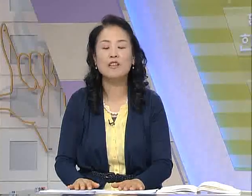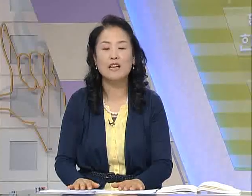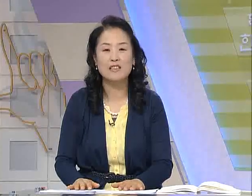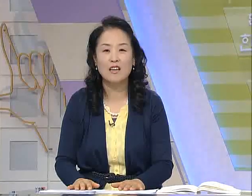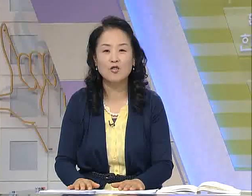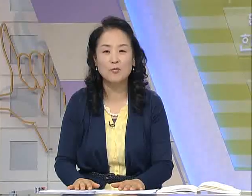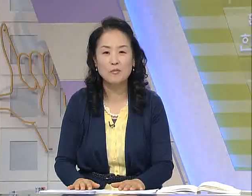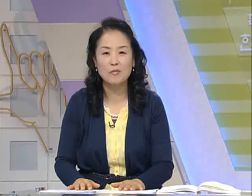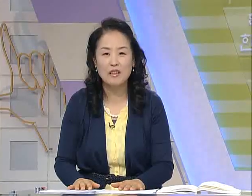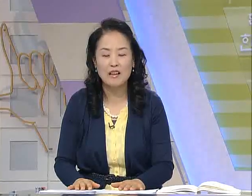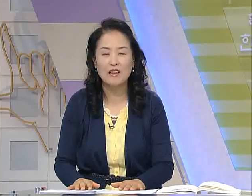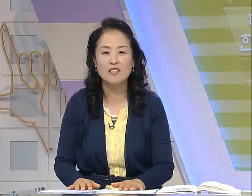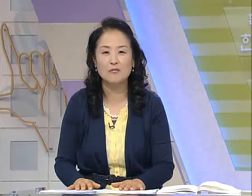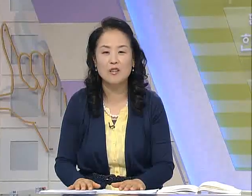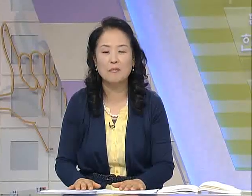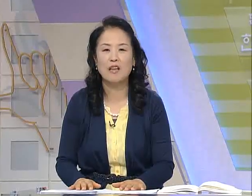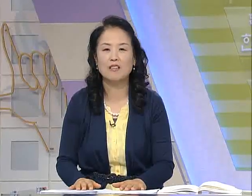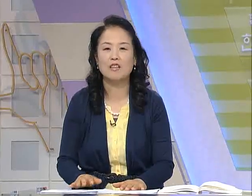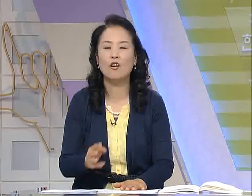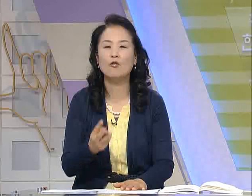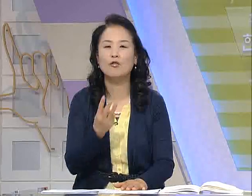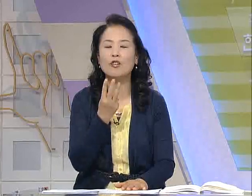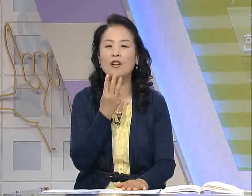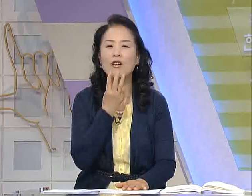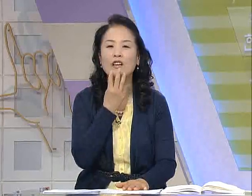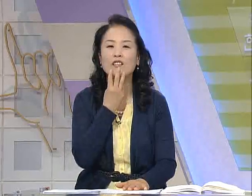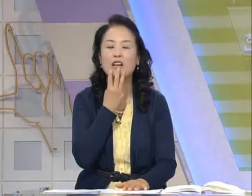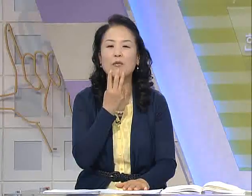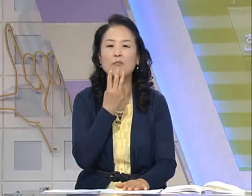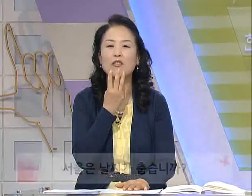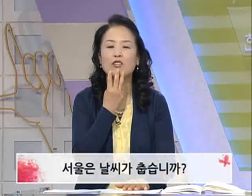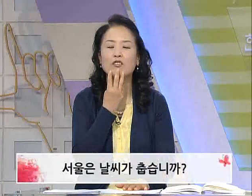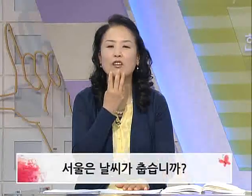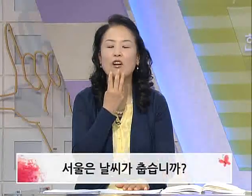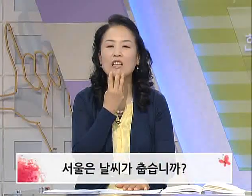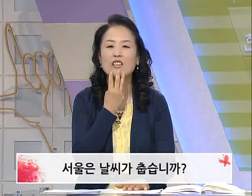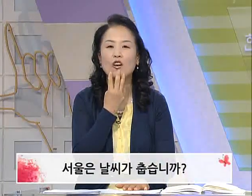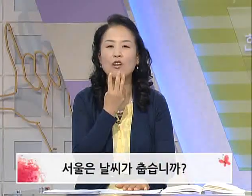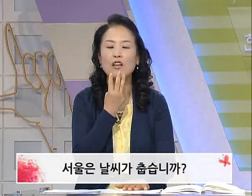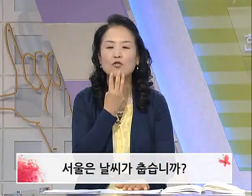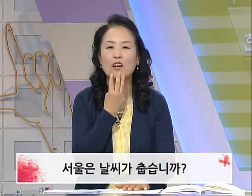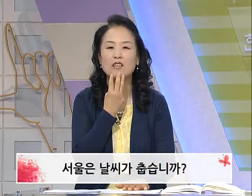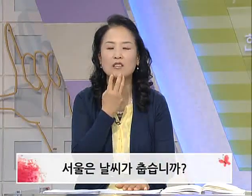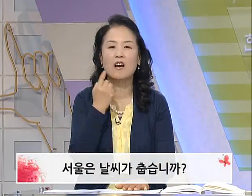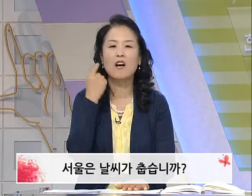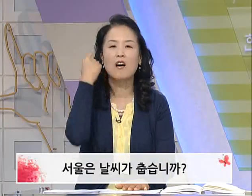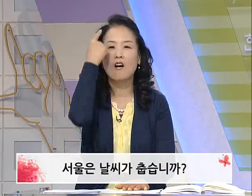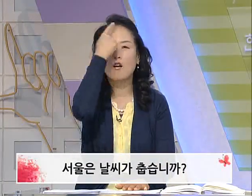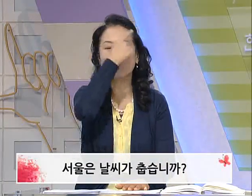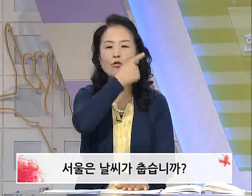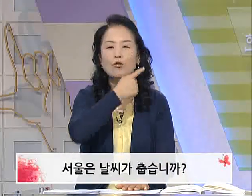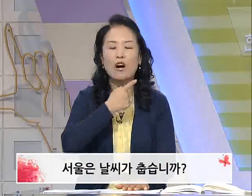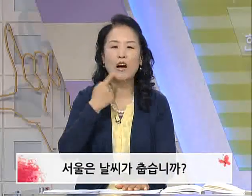서울은 날씨가 춥습니다. 라는 질문을 합니다. 자, 예전에 한번 배우셨죠? 이 서울이라는 수화는 얼굴과